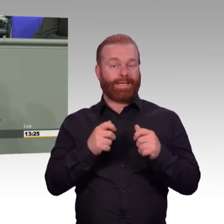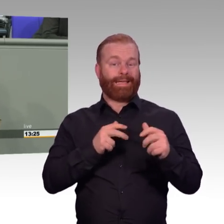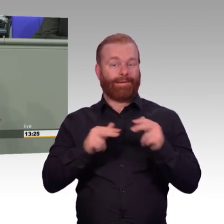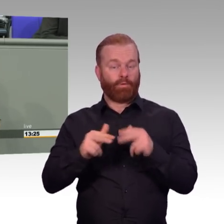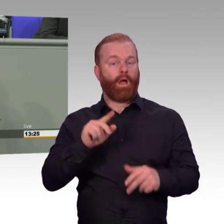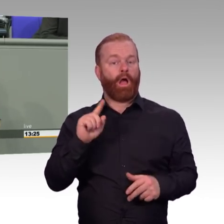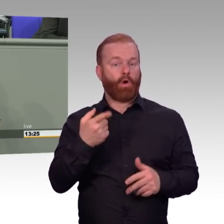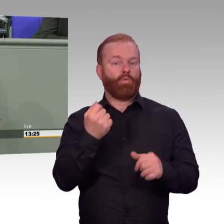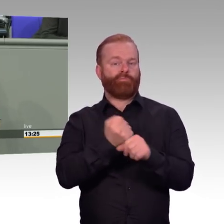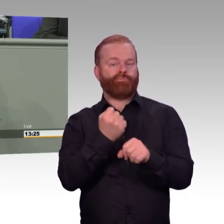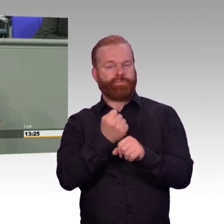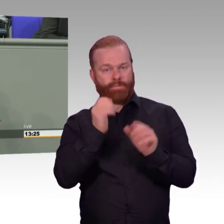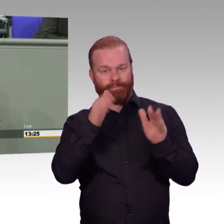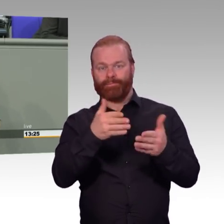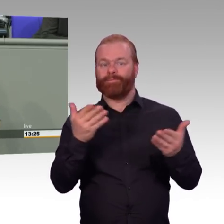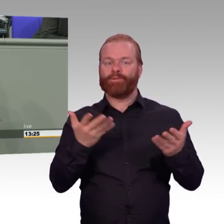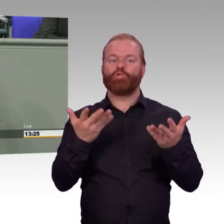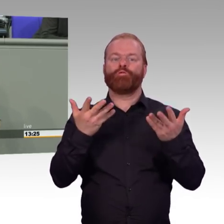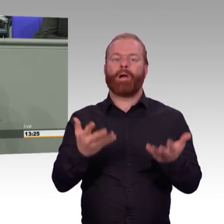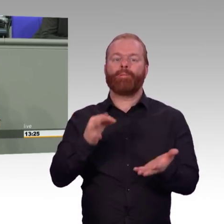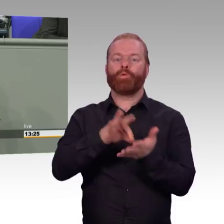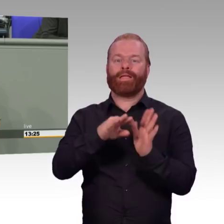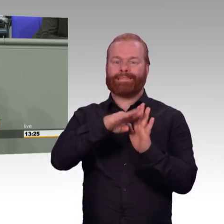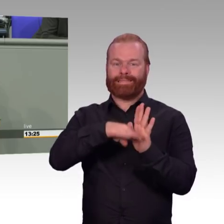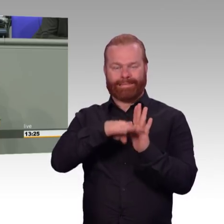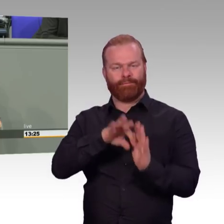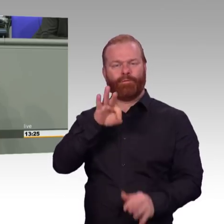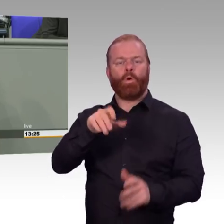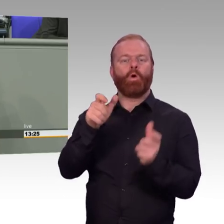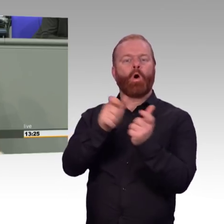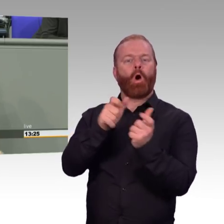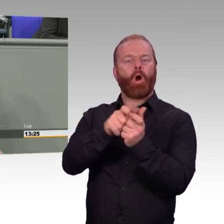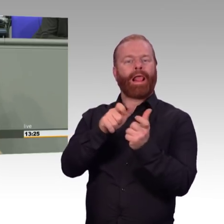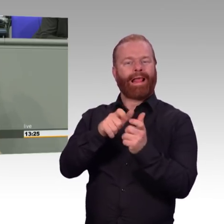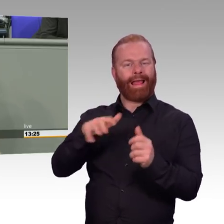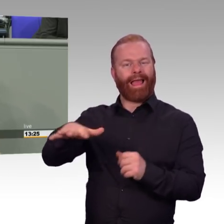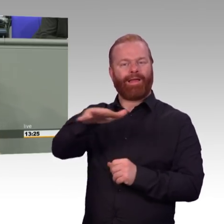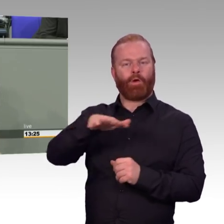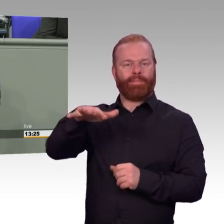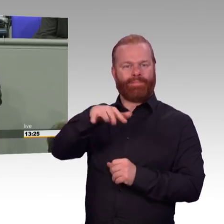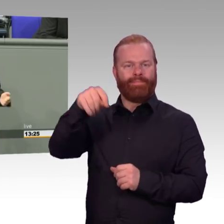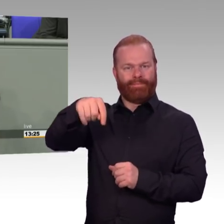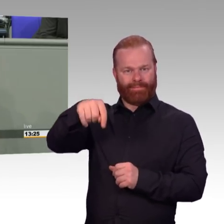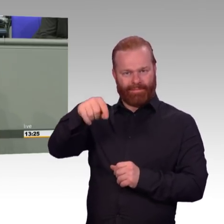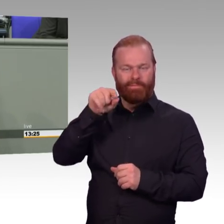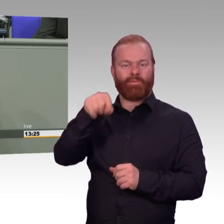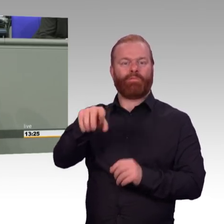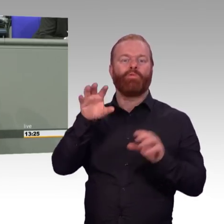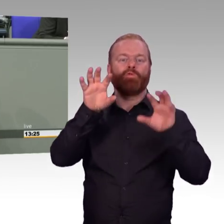Strukturwandels in den Regionen genauso wichtig ist wie der Klimaschutz. Und wir können nicht einfach in den Regionen Kraftwerke ausschalten und